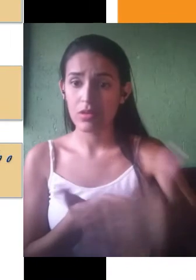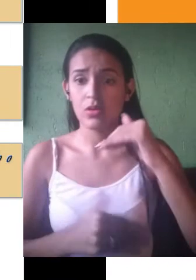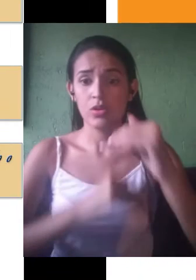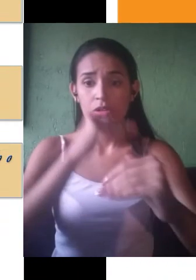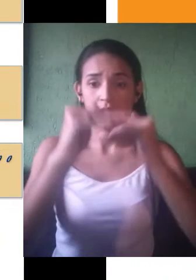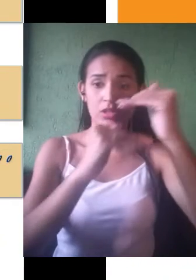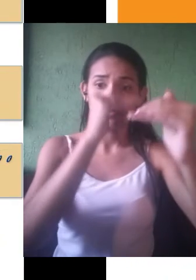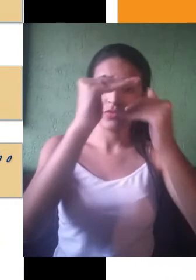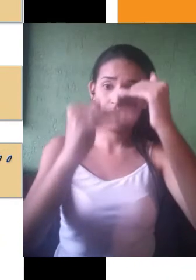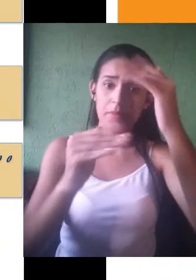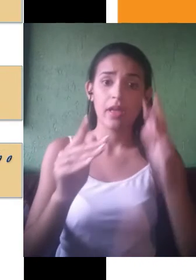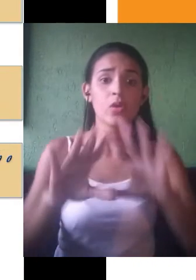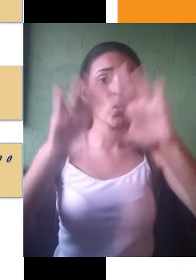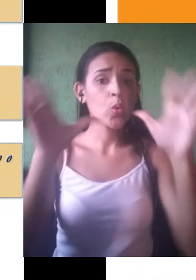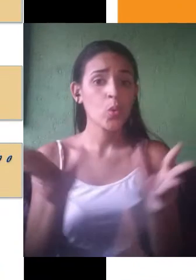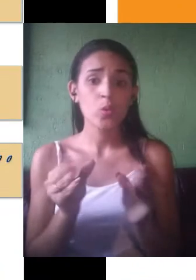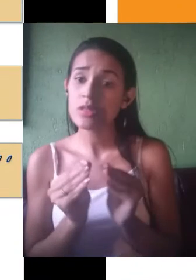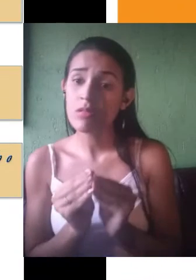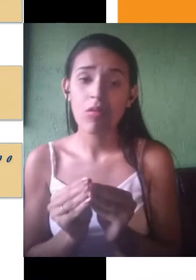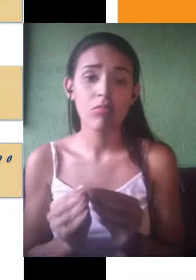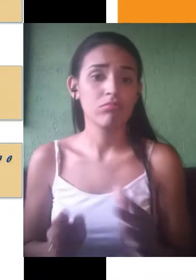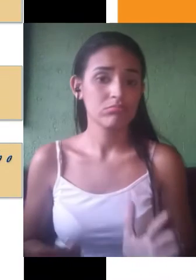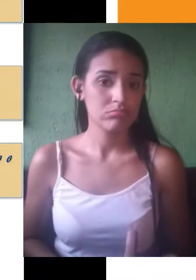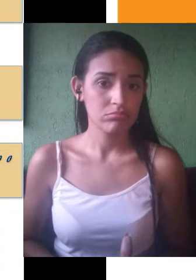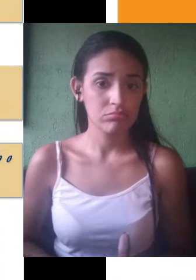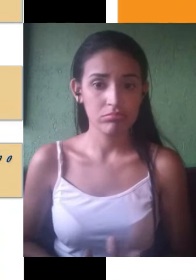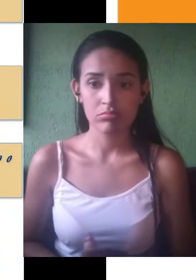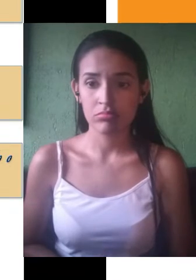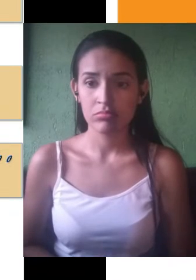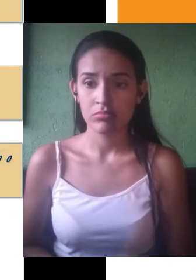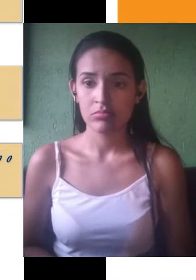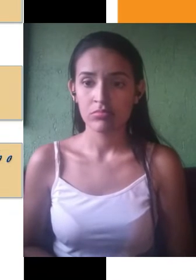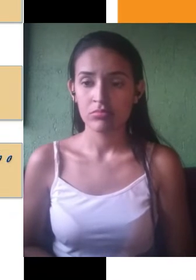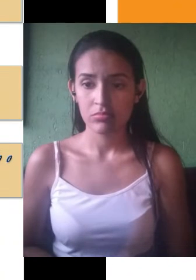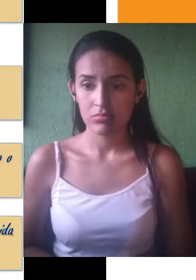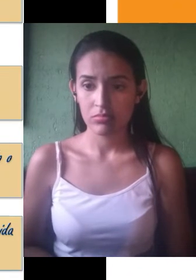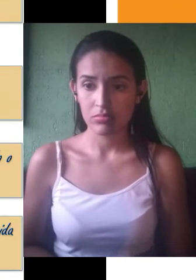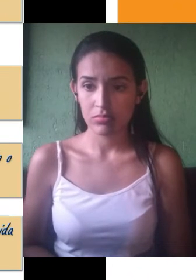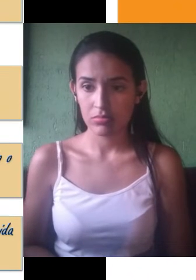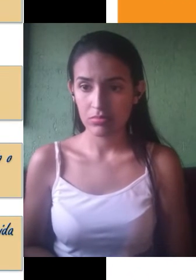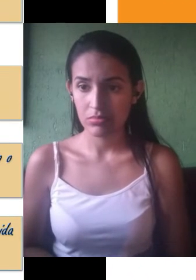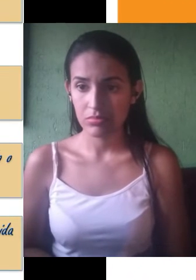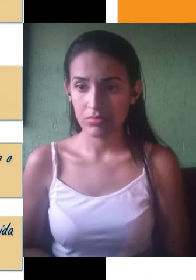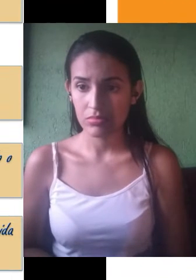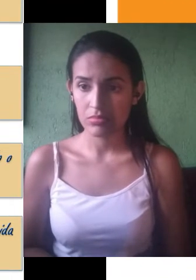ideia, colocar introdução, desenvolvimento, conclusão e já identificar para onde essas